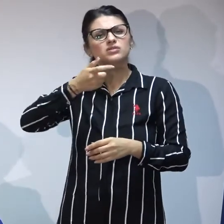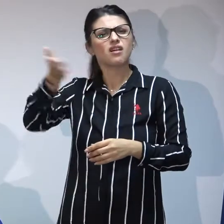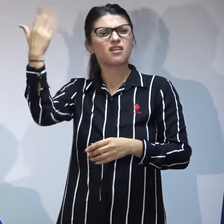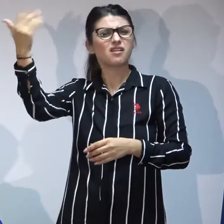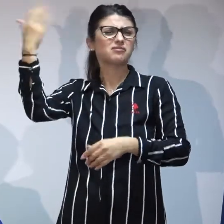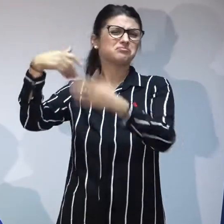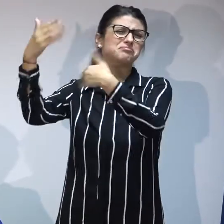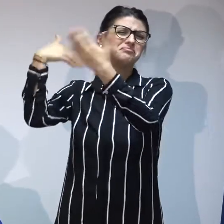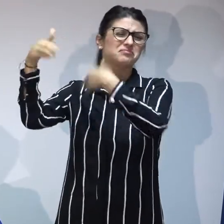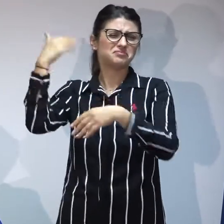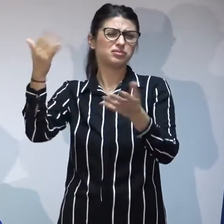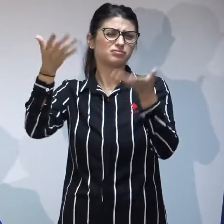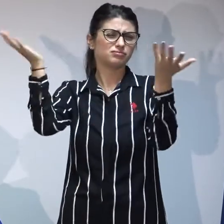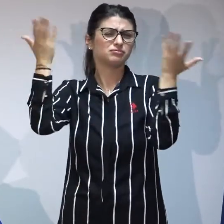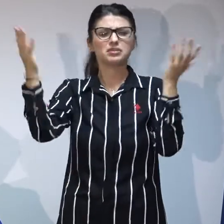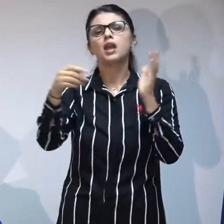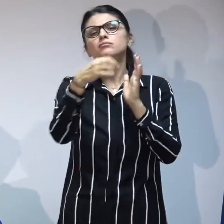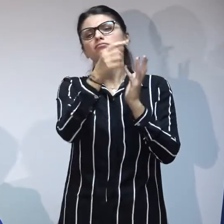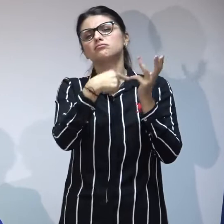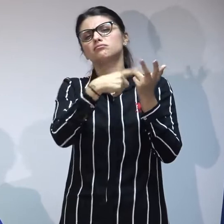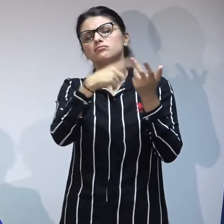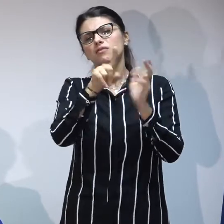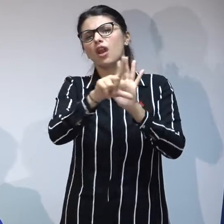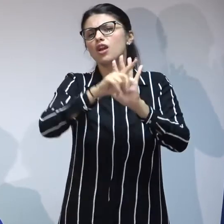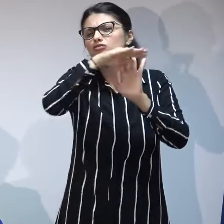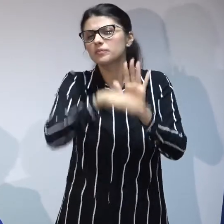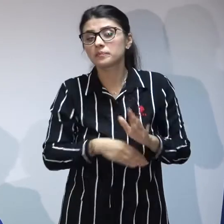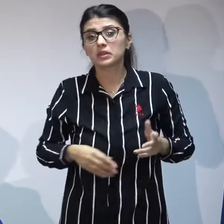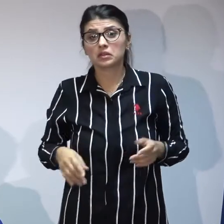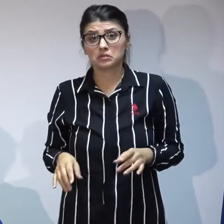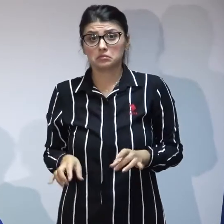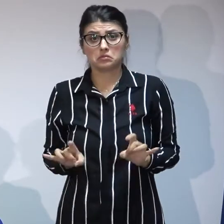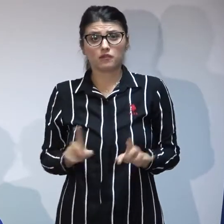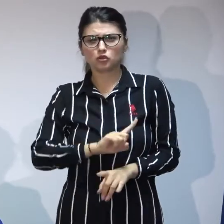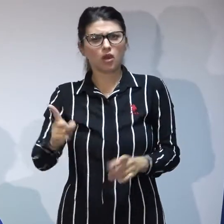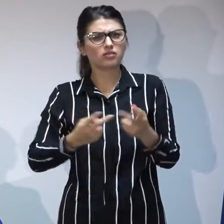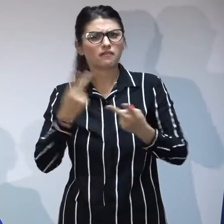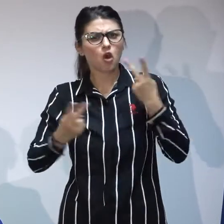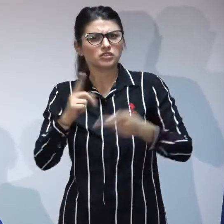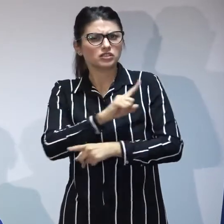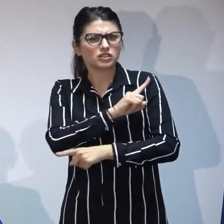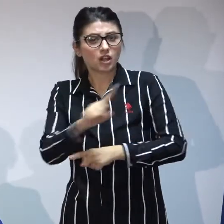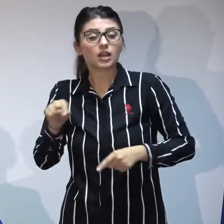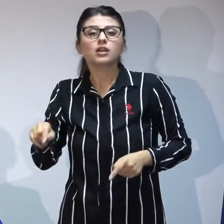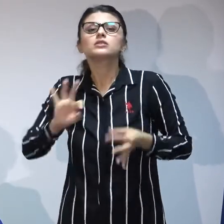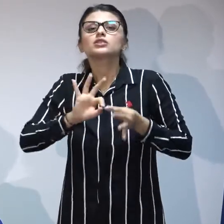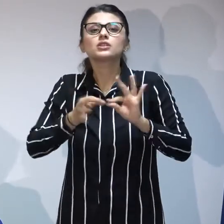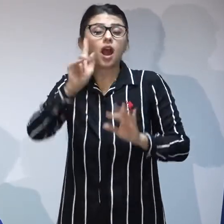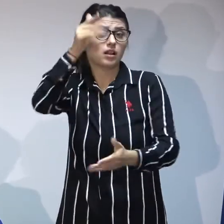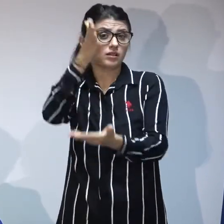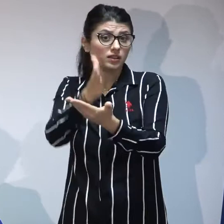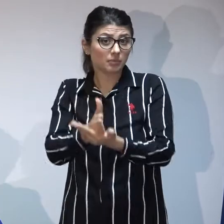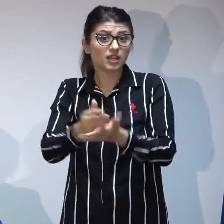autoritate nu a fost niciodată folosită și anume NDPDCEA-ul are prin lege dreptul de a aplica